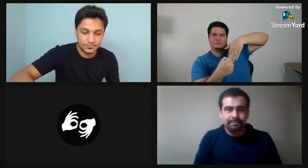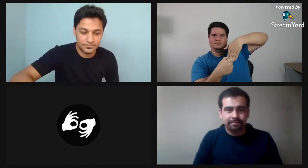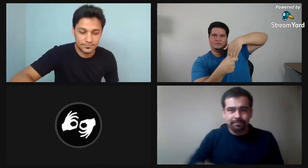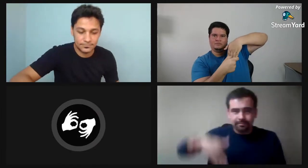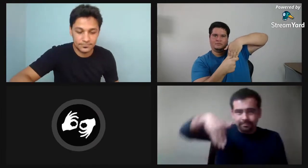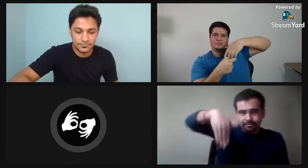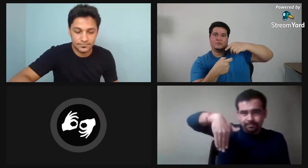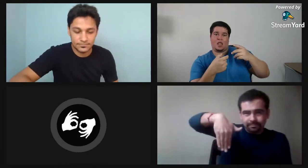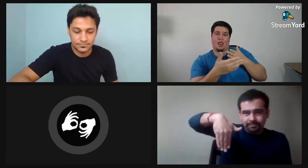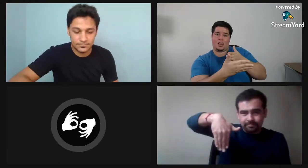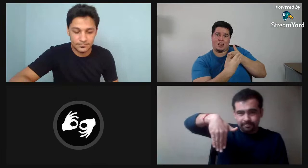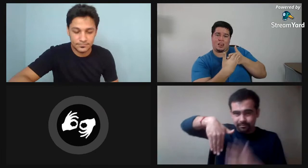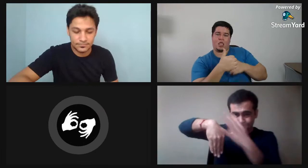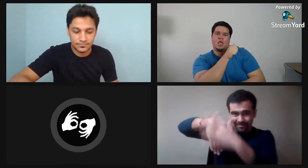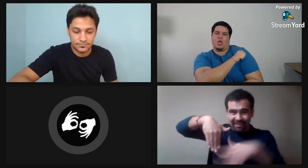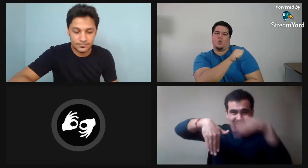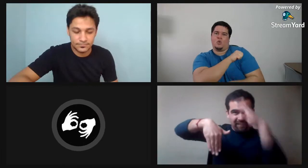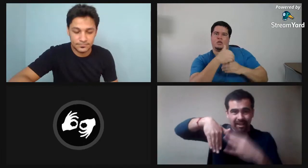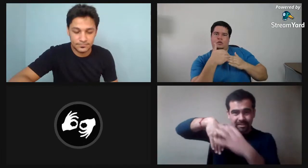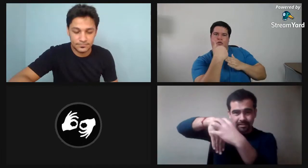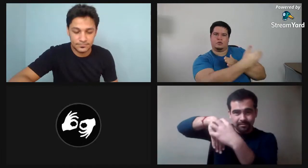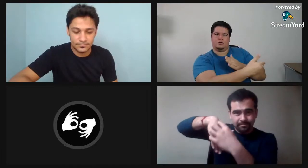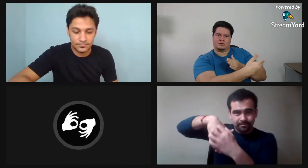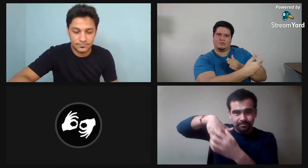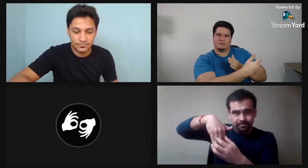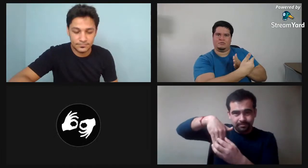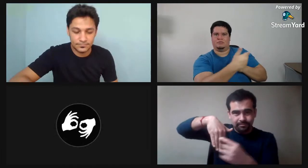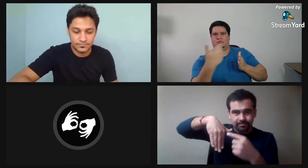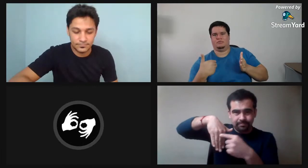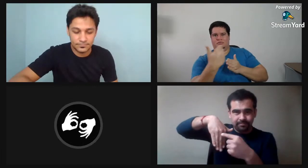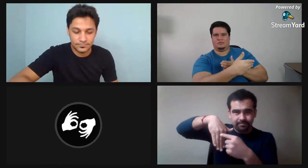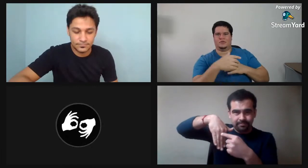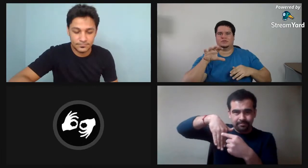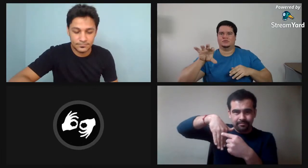Acá está Brasil, en un estado cerca del sural centro, por allí.